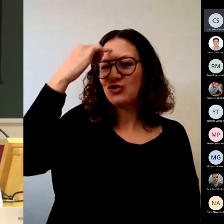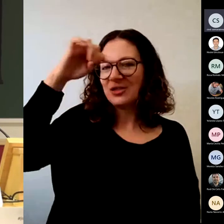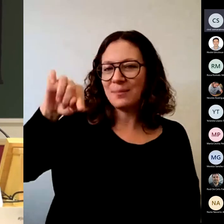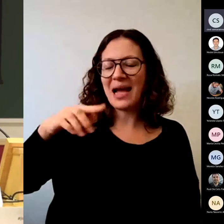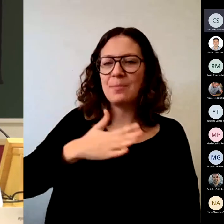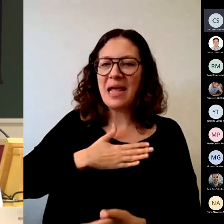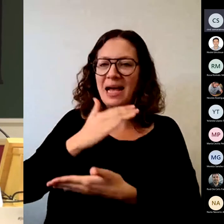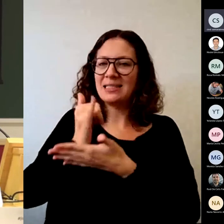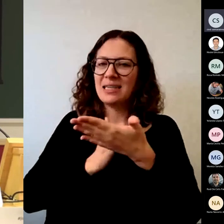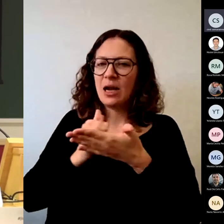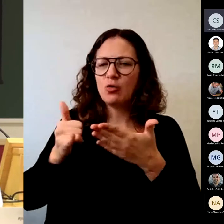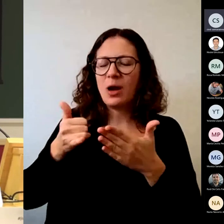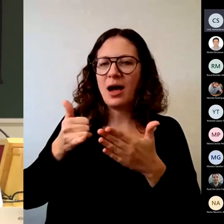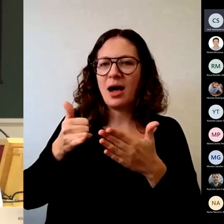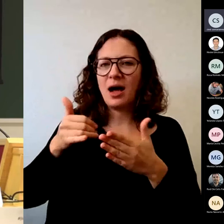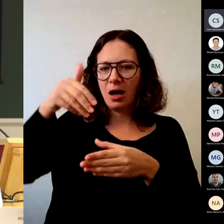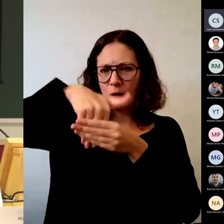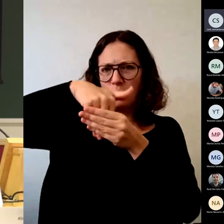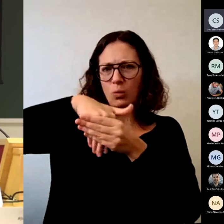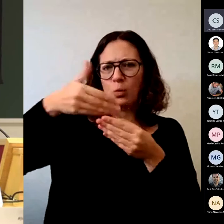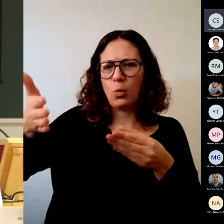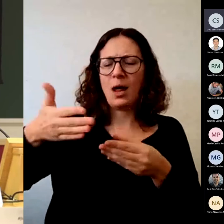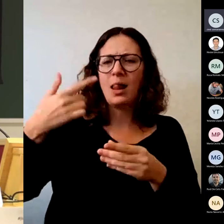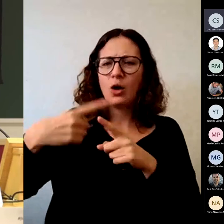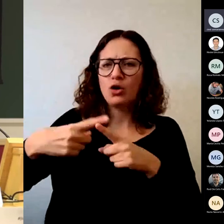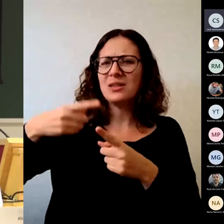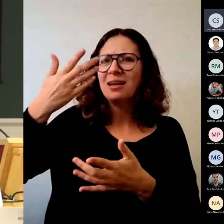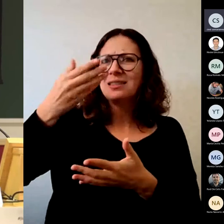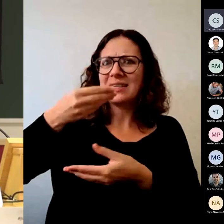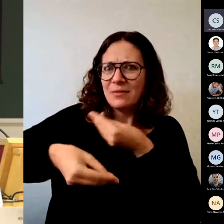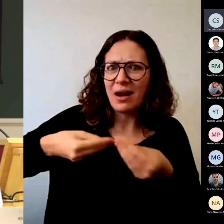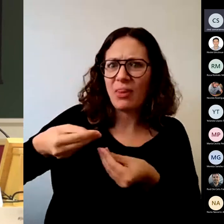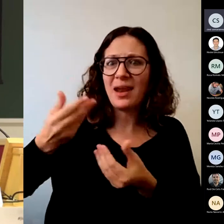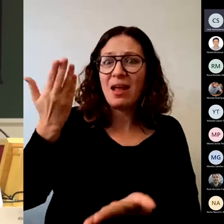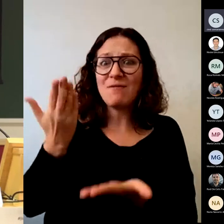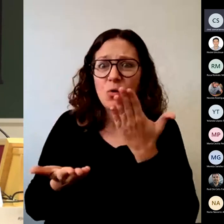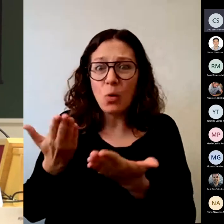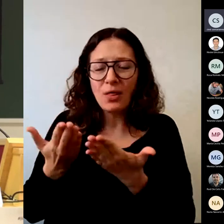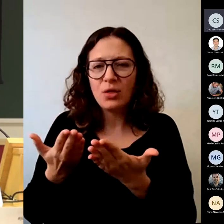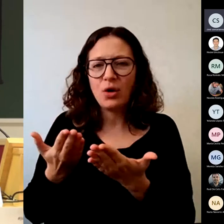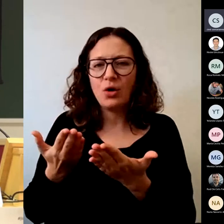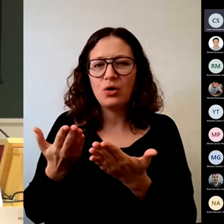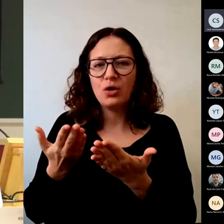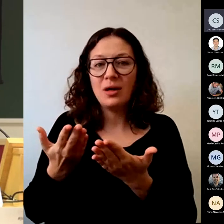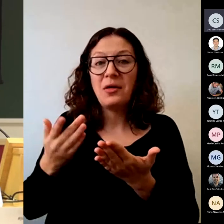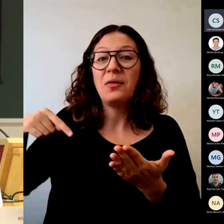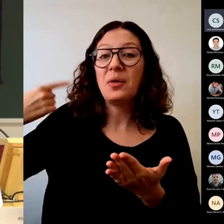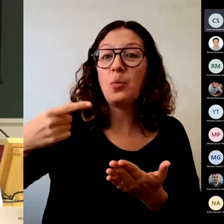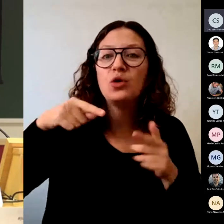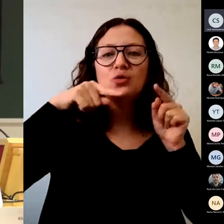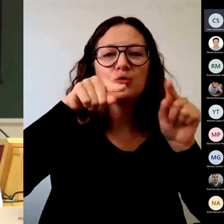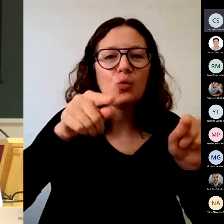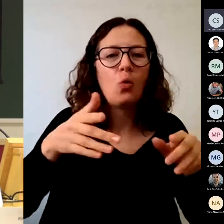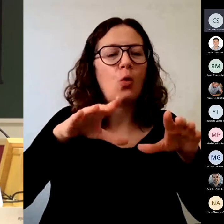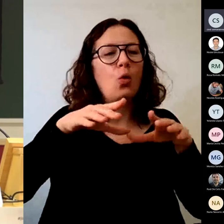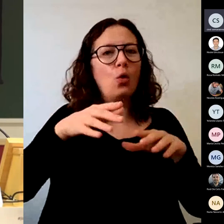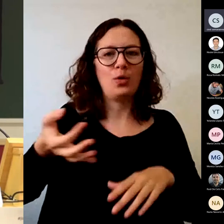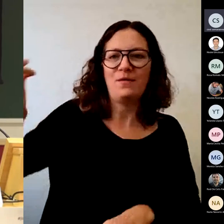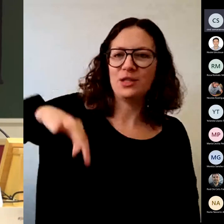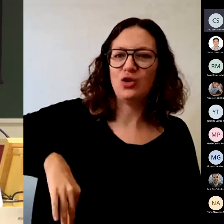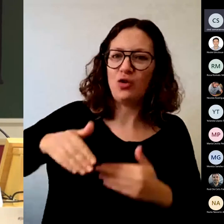en la evaluación eran cosas que tenían que aplicar en su mundo profesional sea